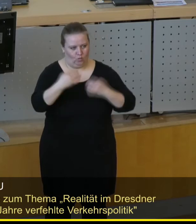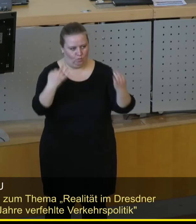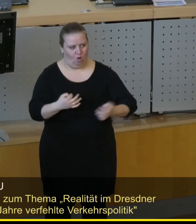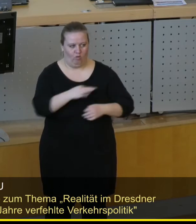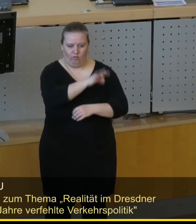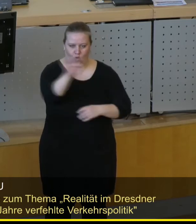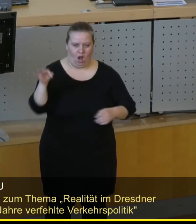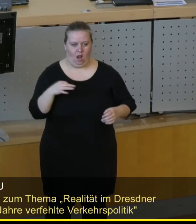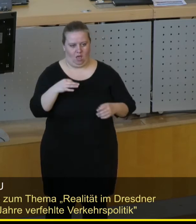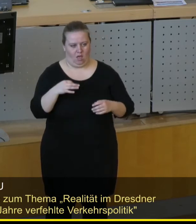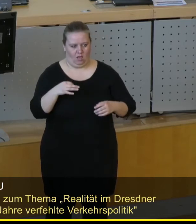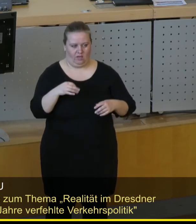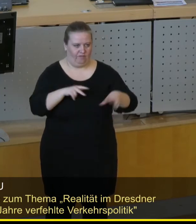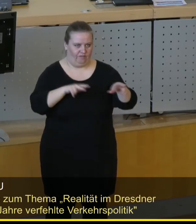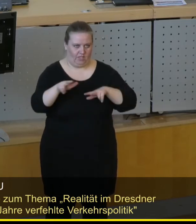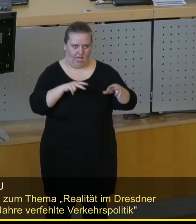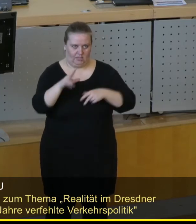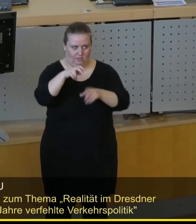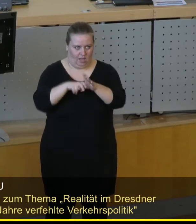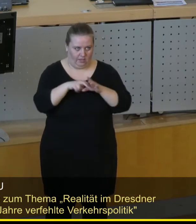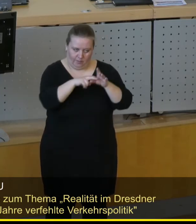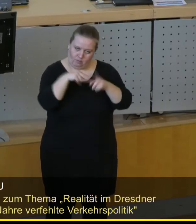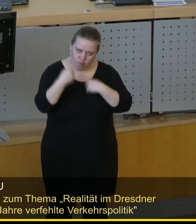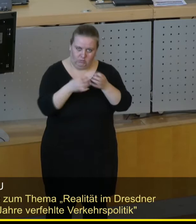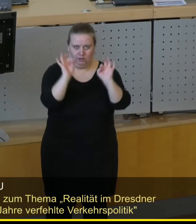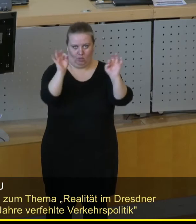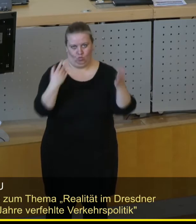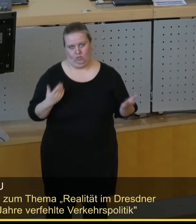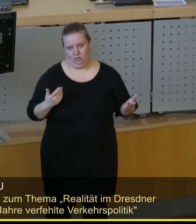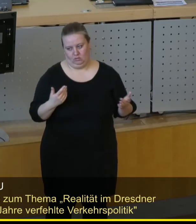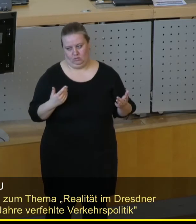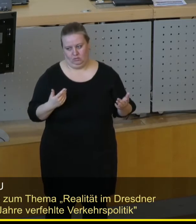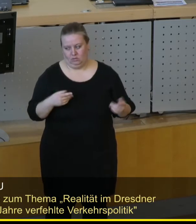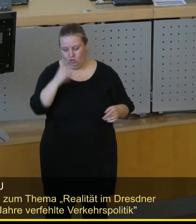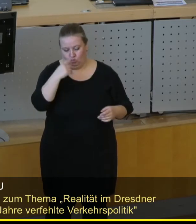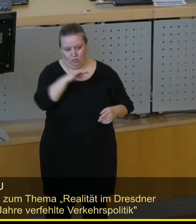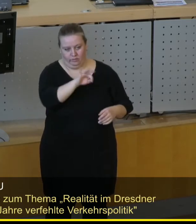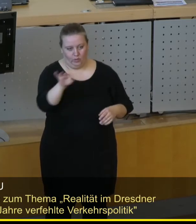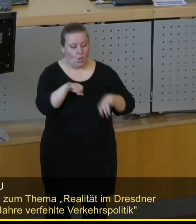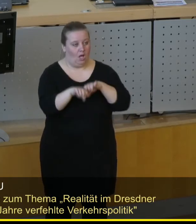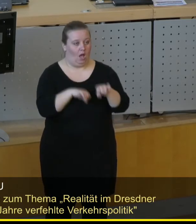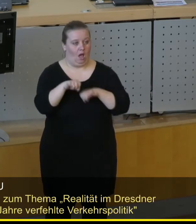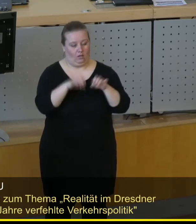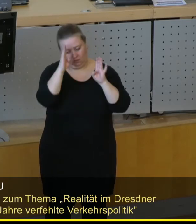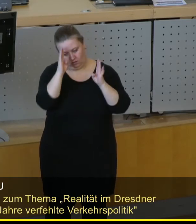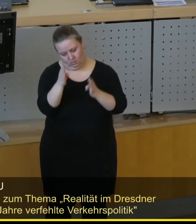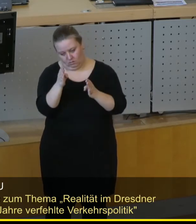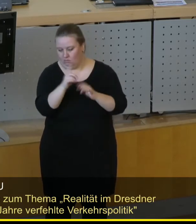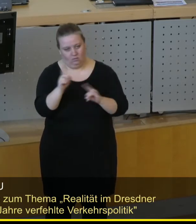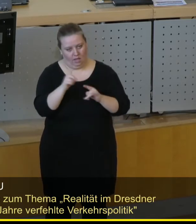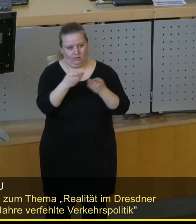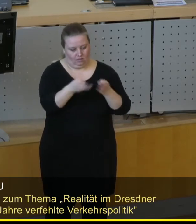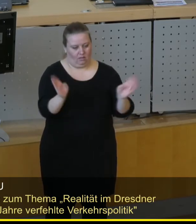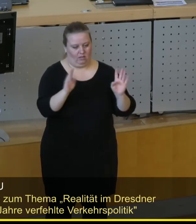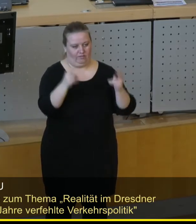es für alle Verkehrsträger in Dresden auch weiterhin gut vorangeht und nicht nur allein der Radverkehr von Ihnen in den Fokus